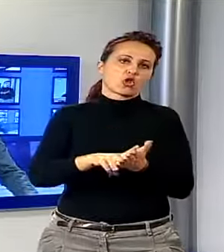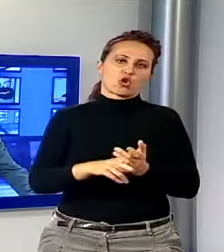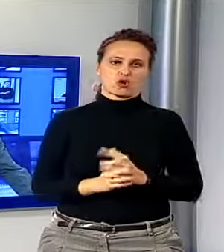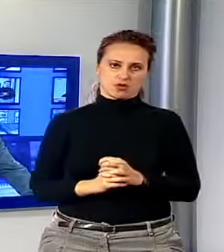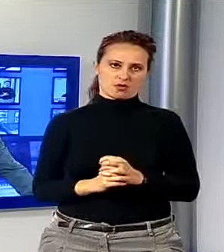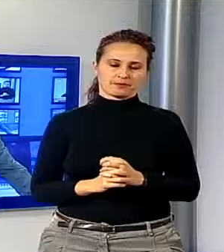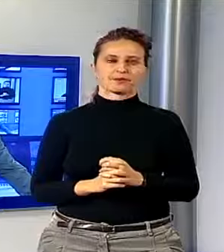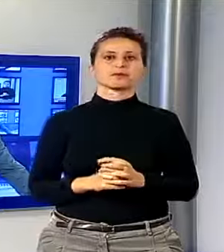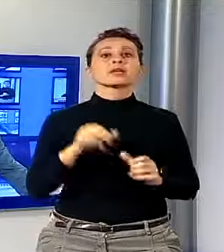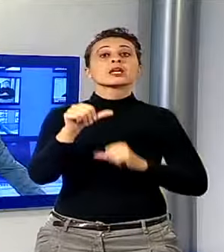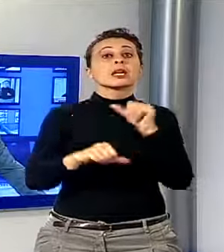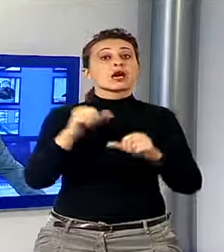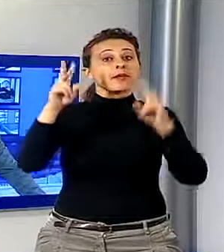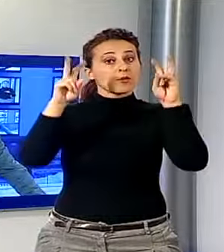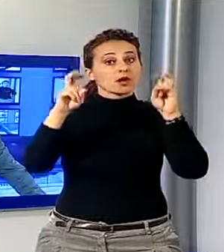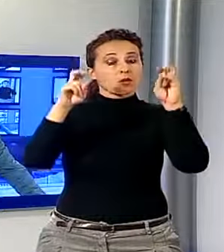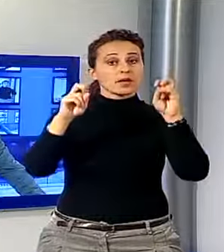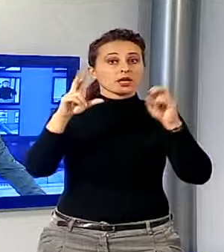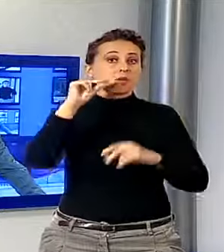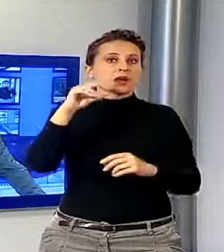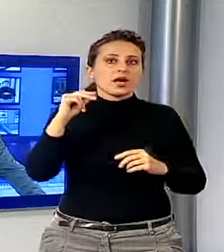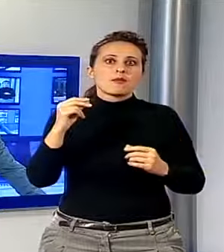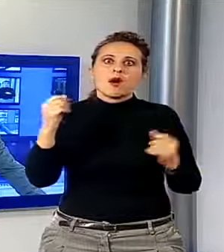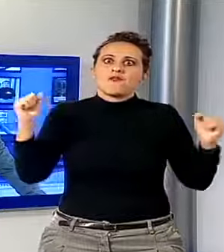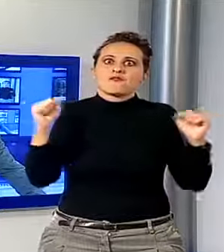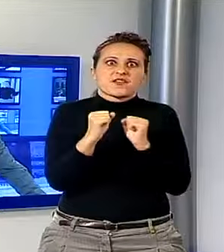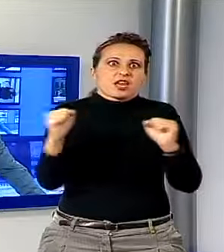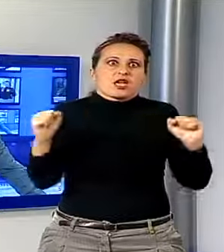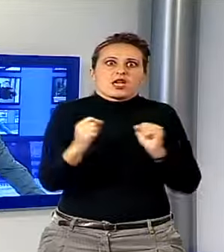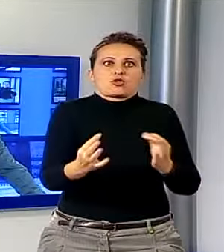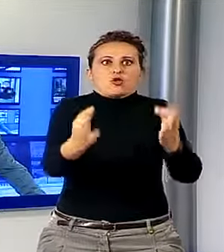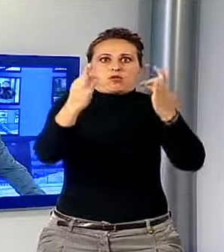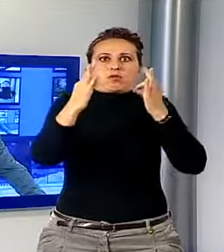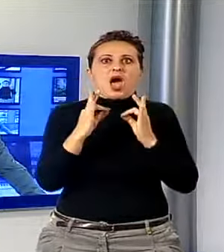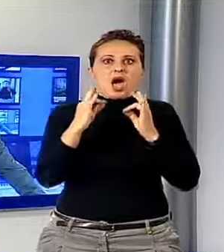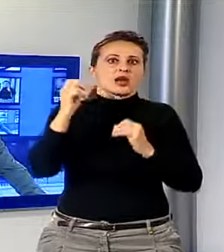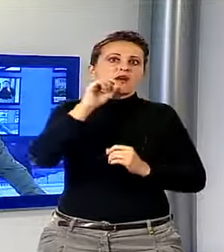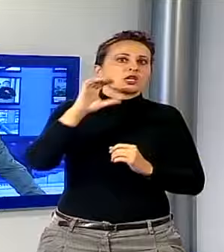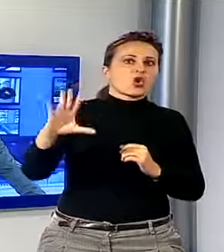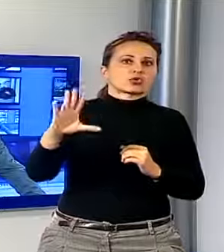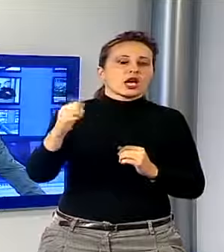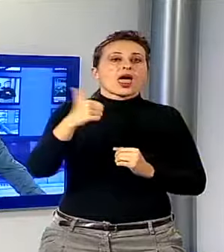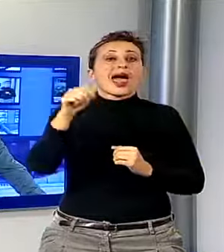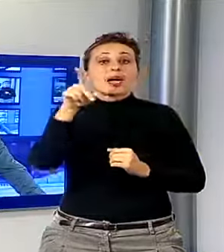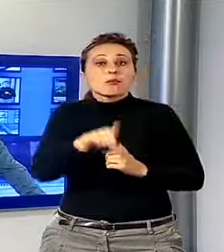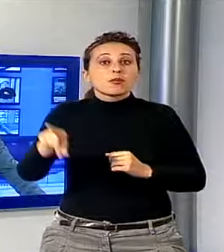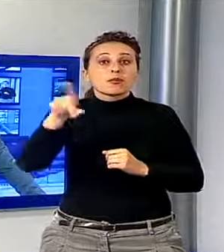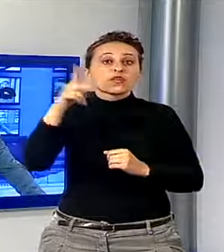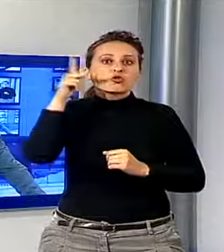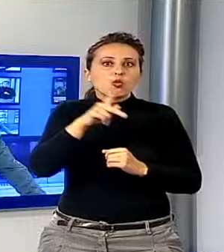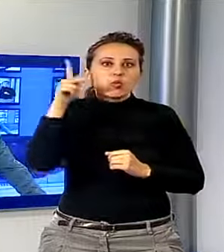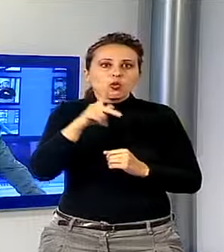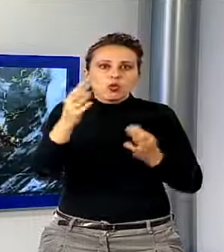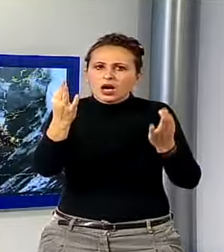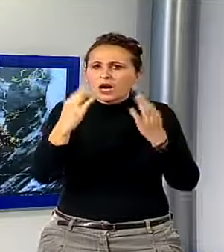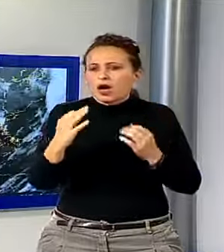Cambiamo argomento e parliamo dell'ondata di freddo arrivata sulla Toscana che ha coinvolto anche la provincia e la città di Lucca. Vediamo il